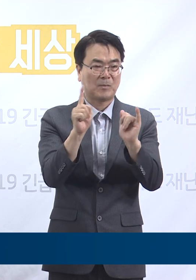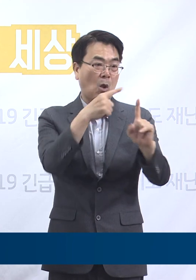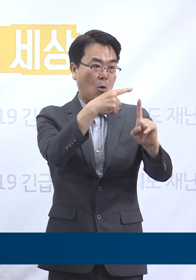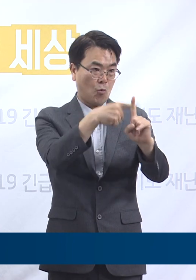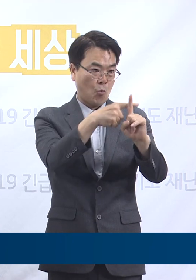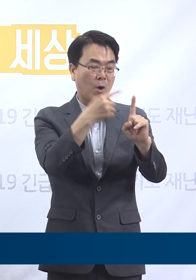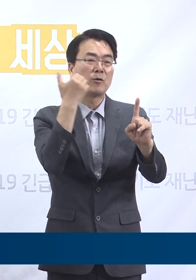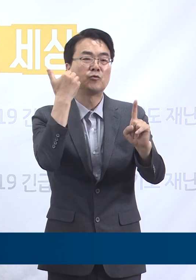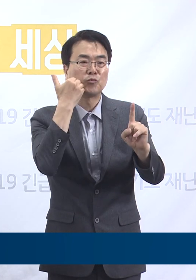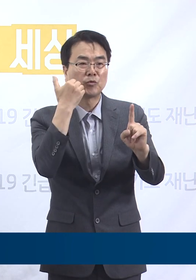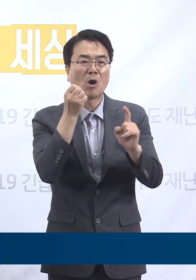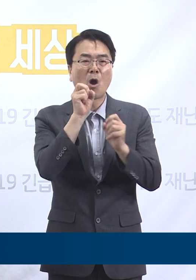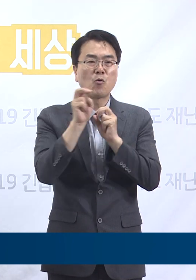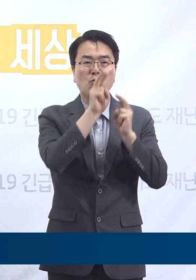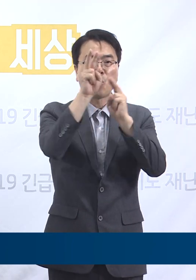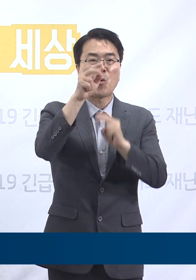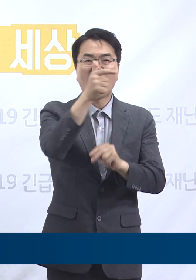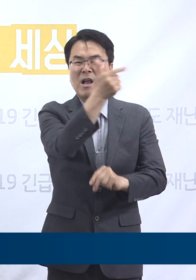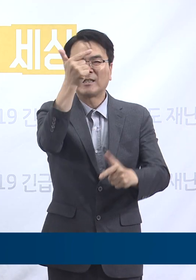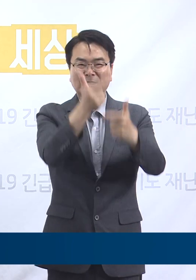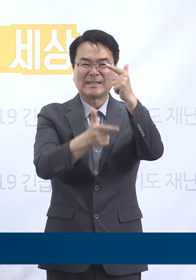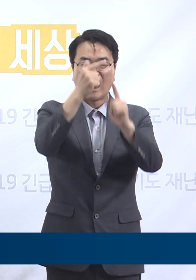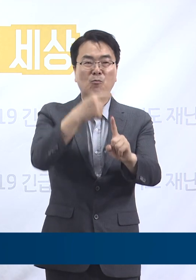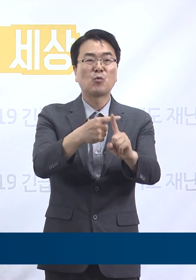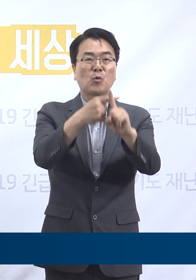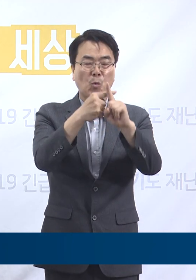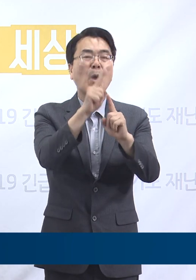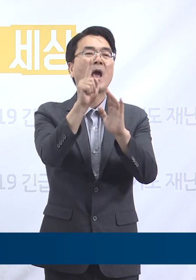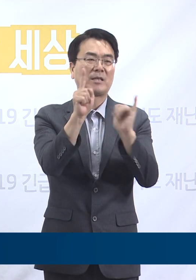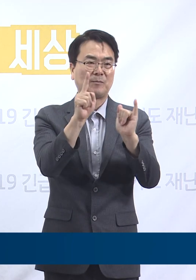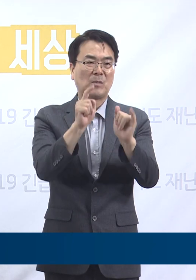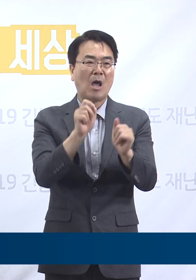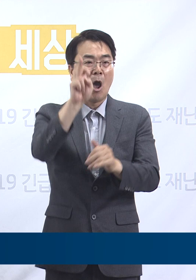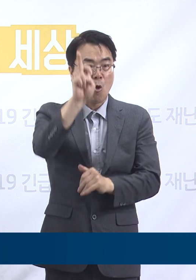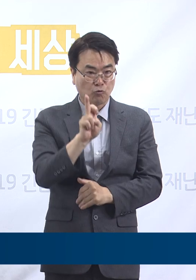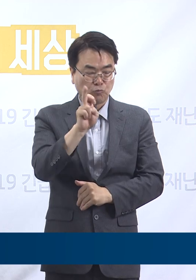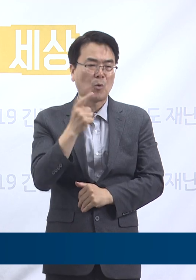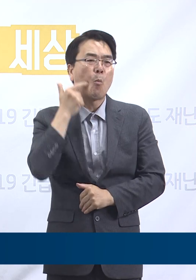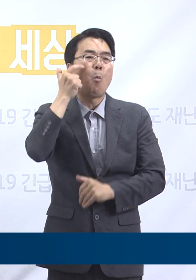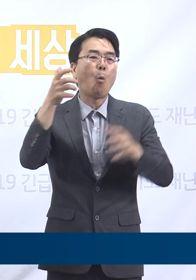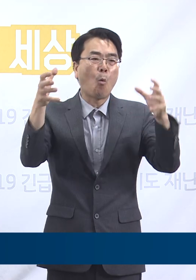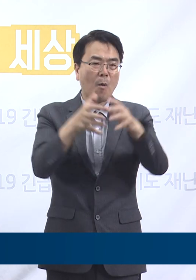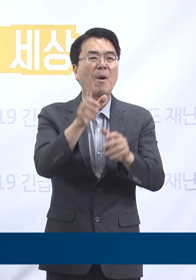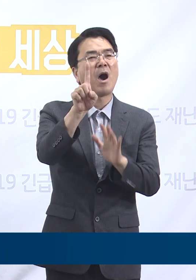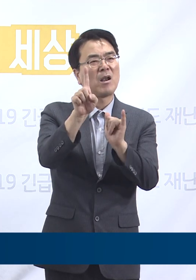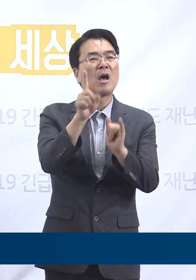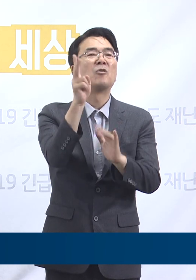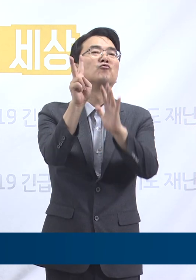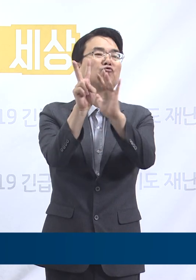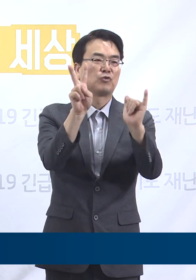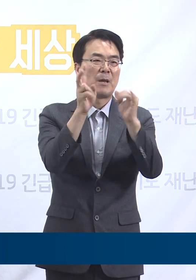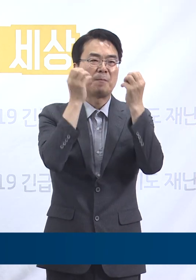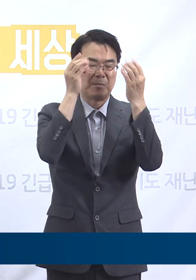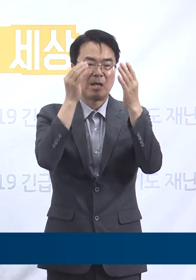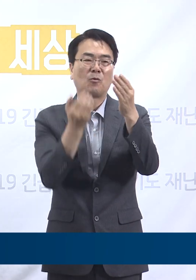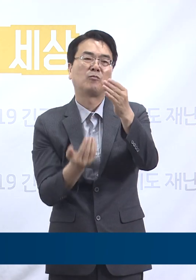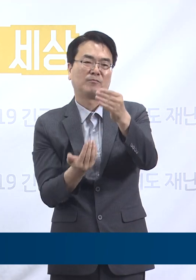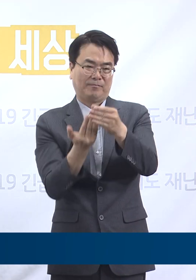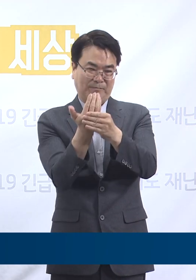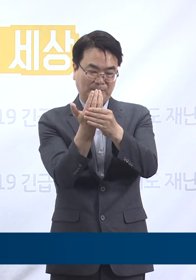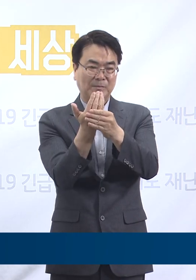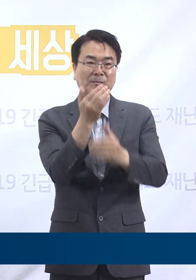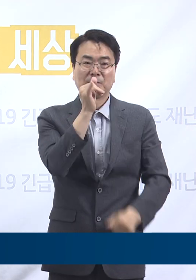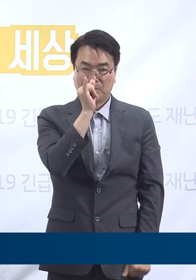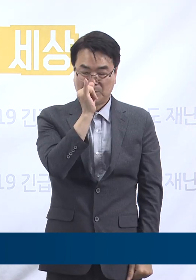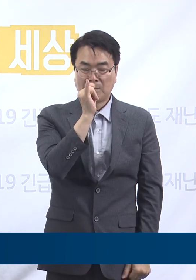관련으로는 용인큰나무교회가에서 1명, 안양군포의 목회자 모임 관련 1명 등 2명이 신규 확진 판정을